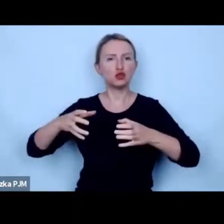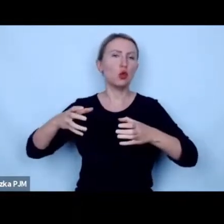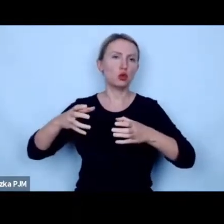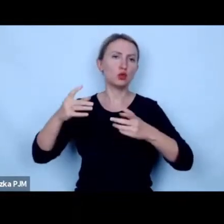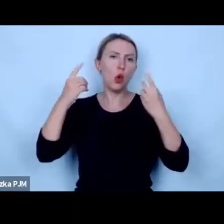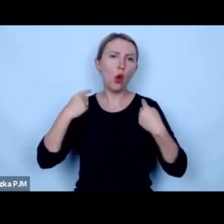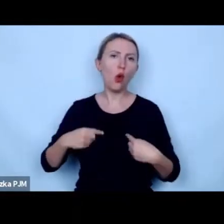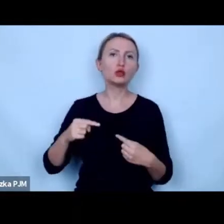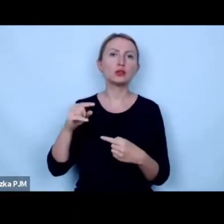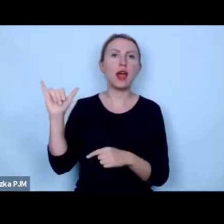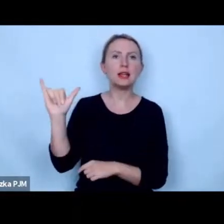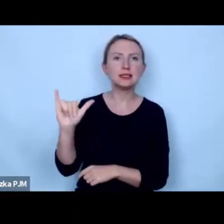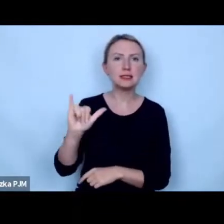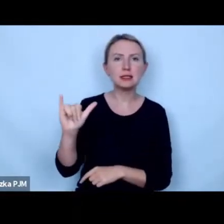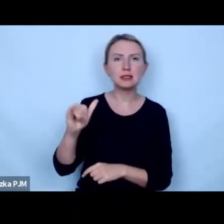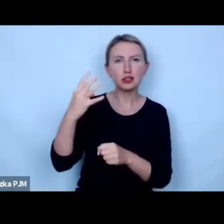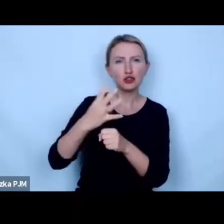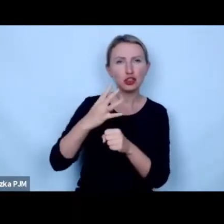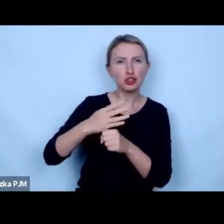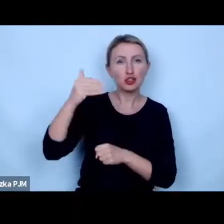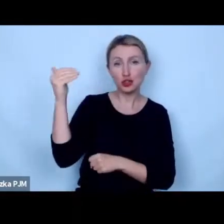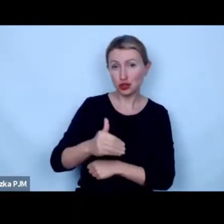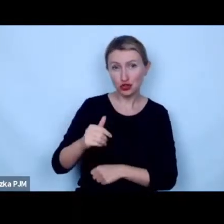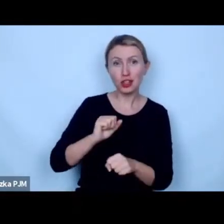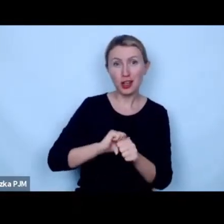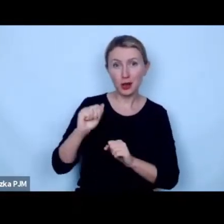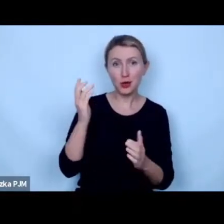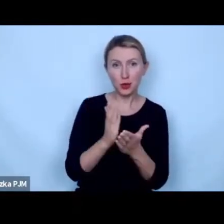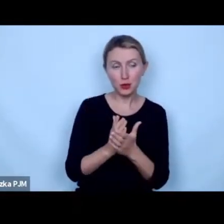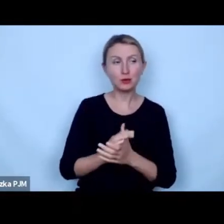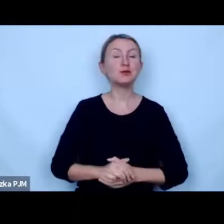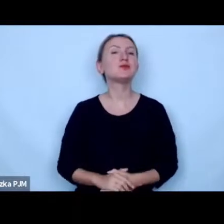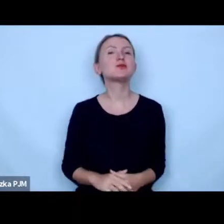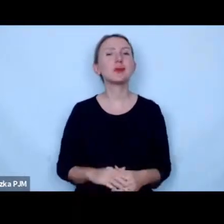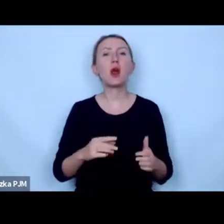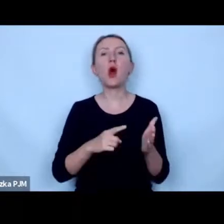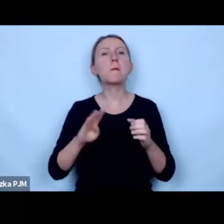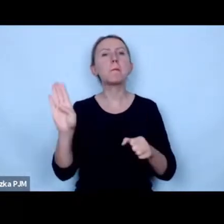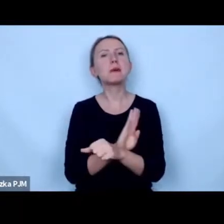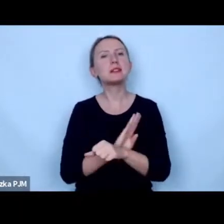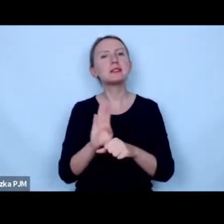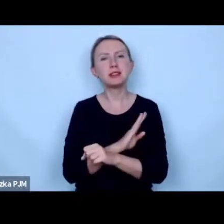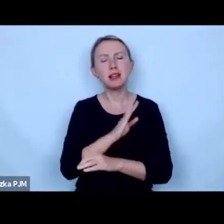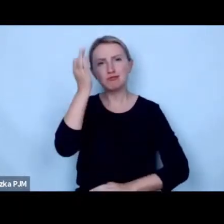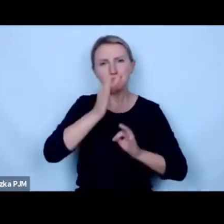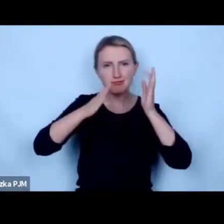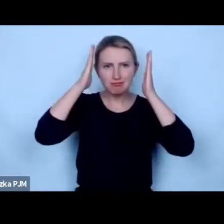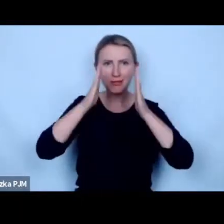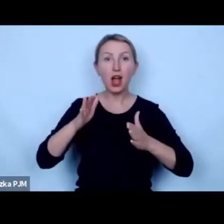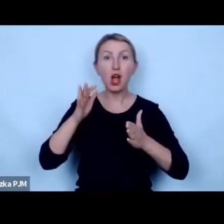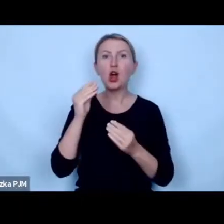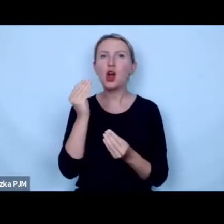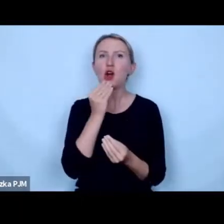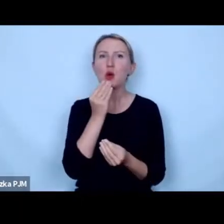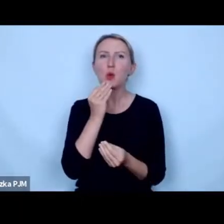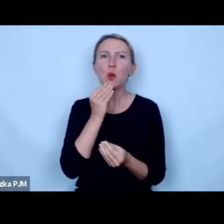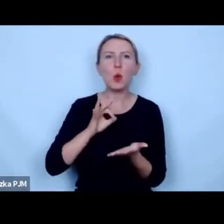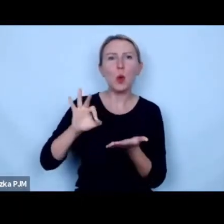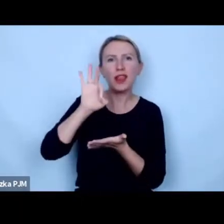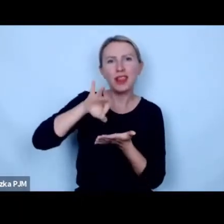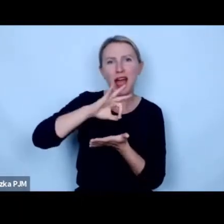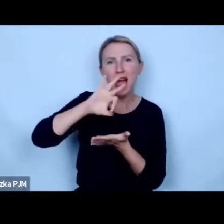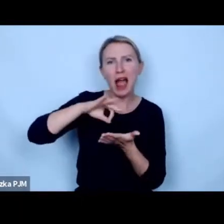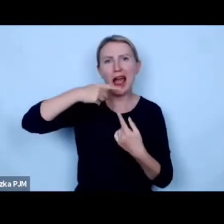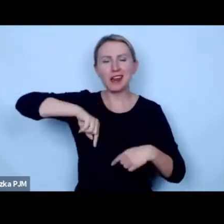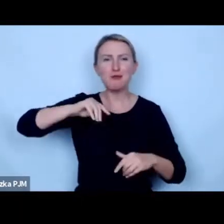osób na Instagramie jest nas ponad 40 tysięcy no i jest to biznes w sensu stricte culinarny dlatego możemy